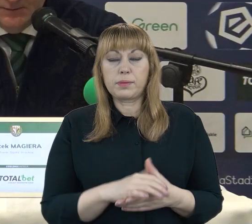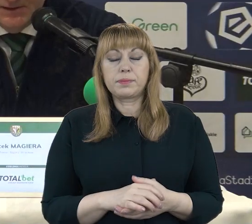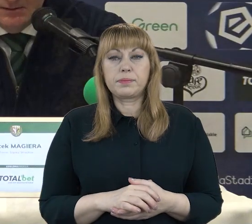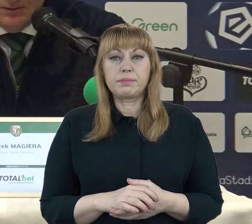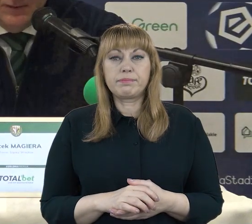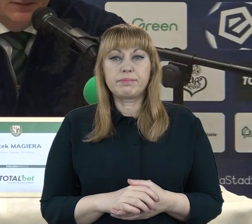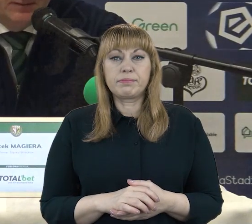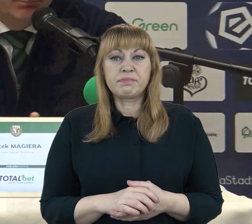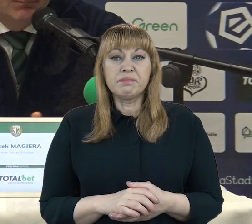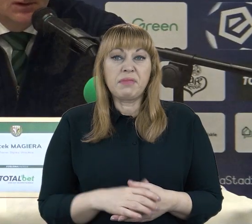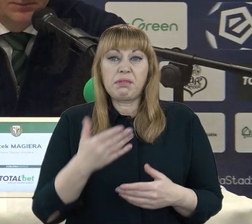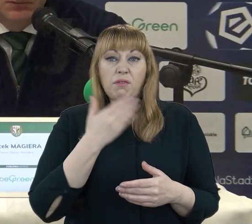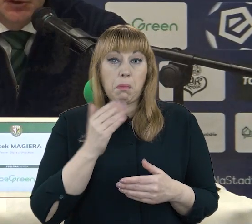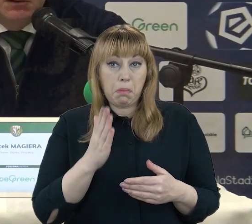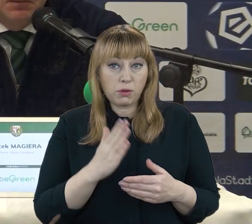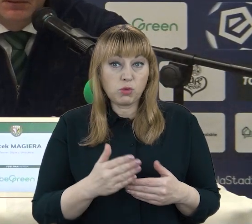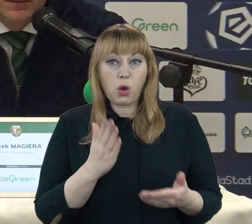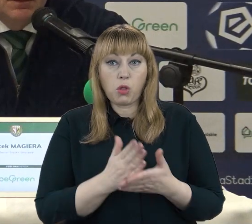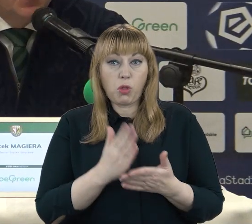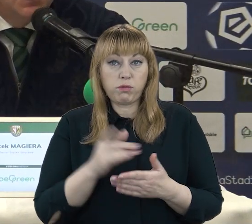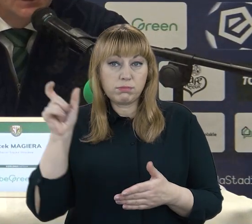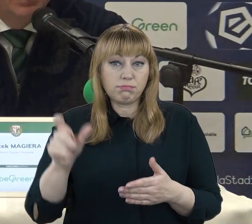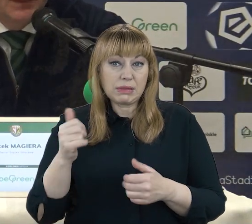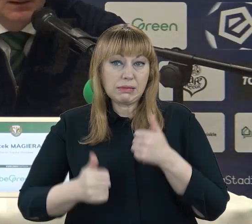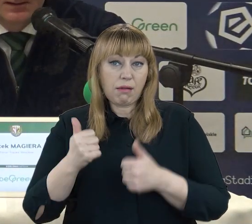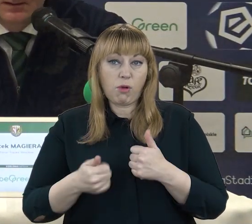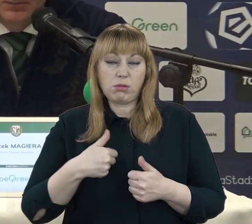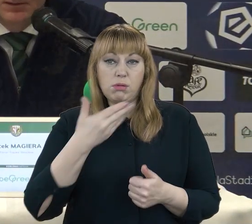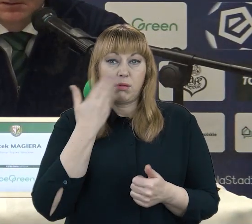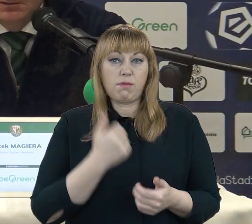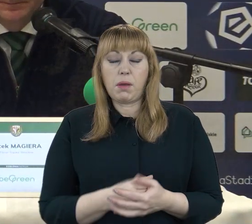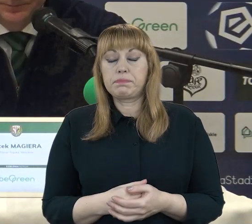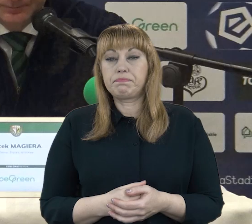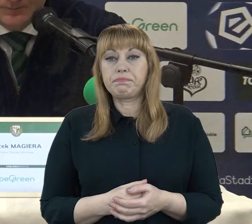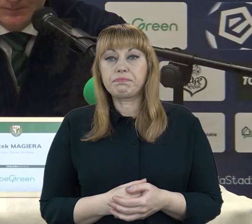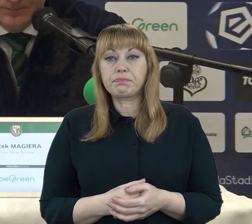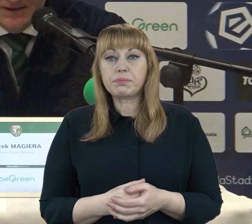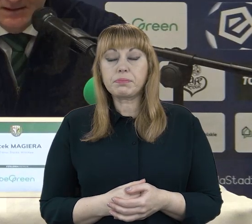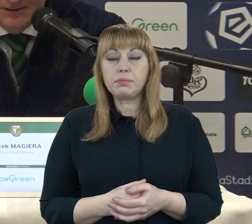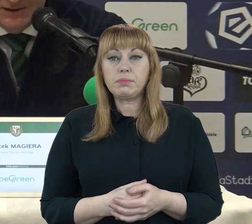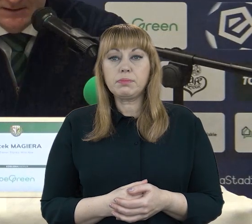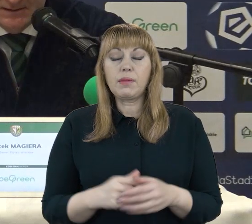mikt będzie gotowy? Nie wiem. Uczciwie powiem, nie mam pojęcia. Bo cały czas